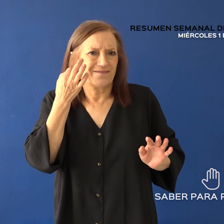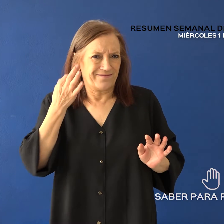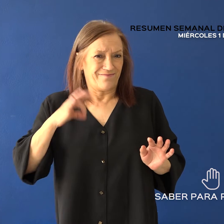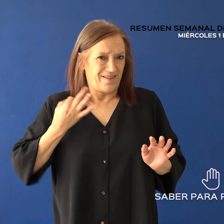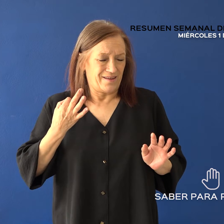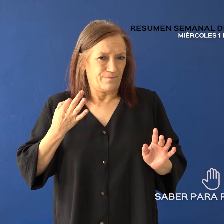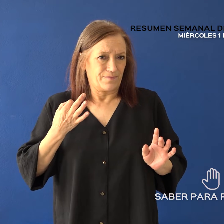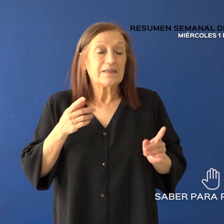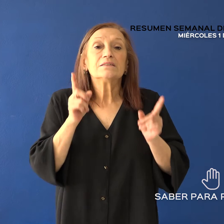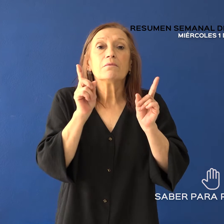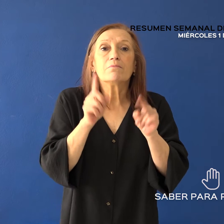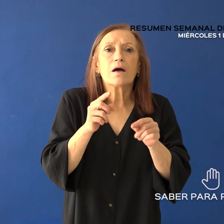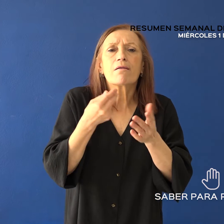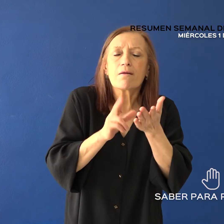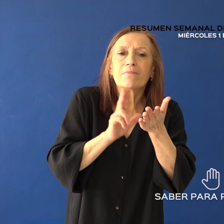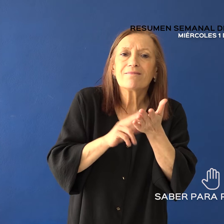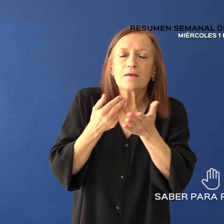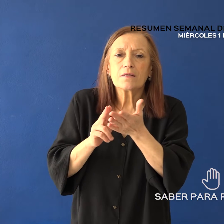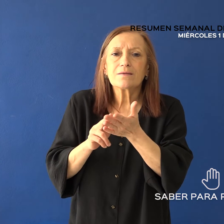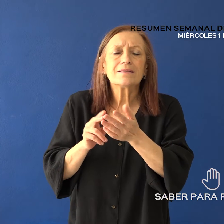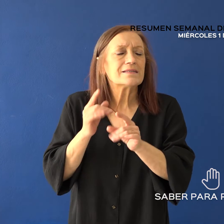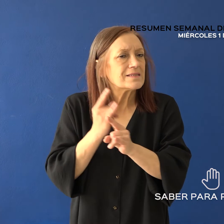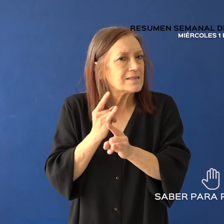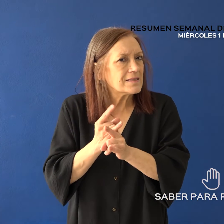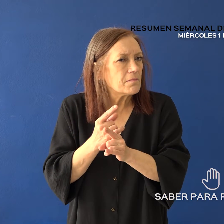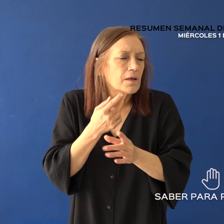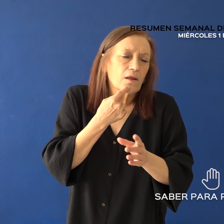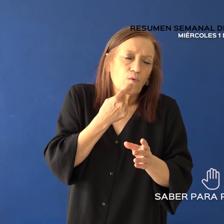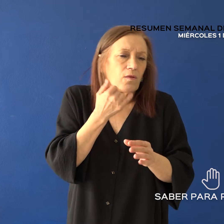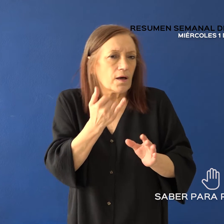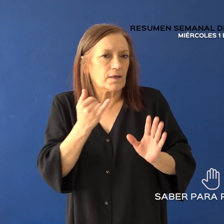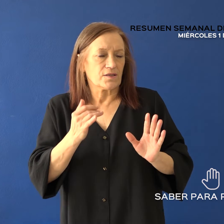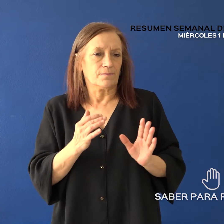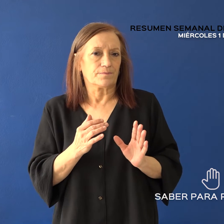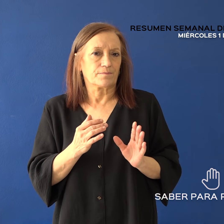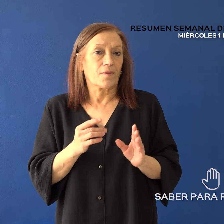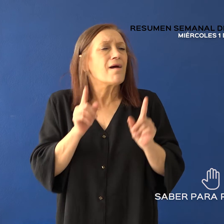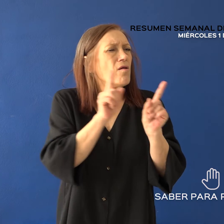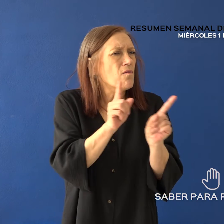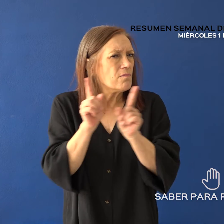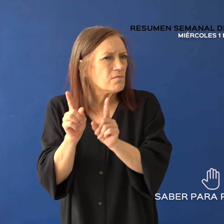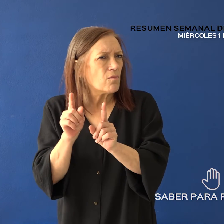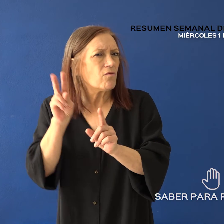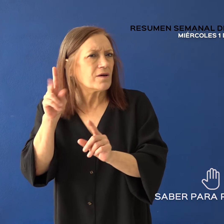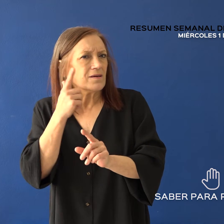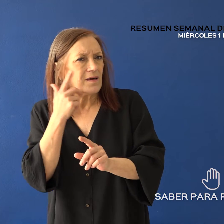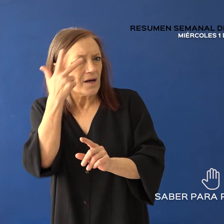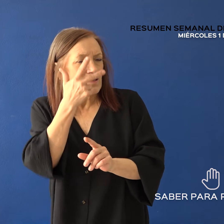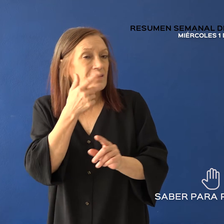también repetir este estudio tras conductas de riesgo. ¿Es lo mismo VIH que